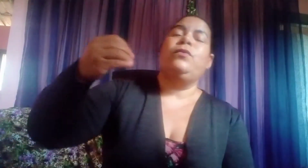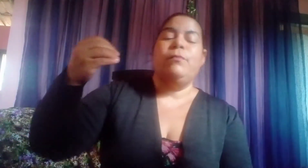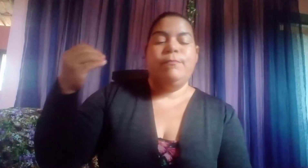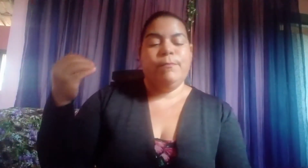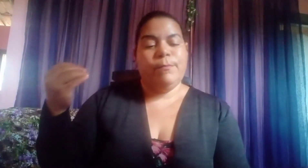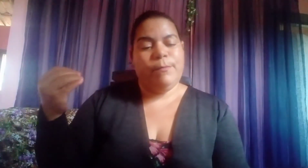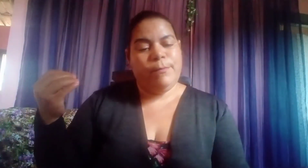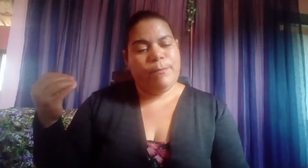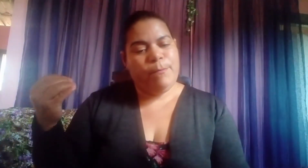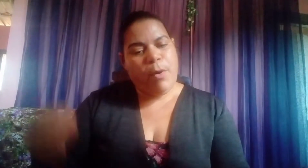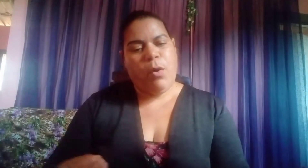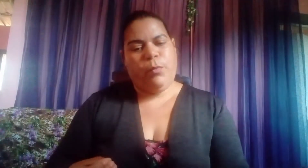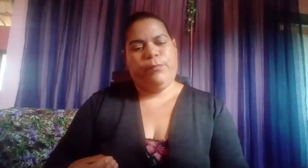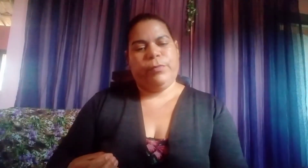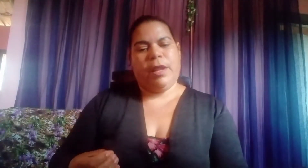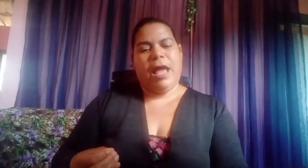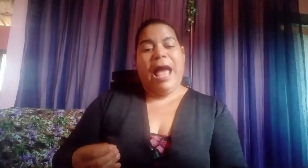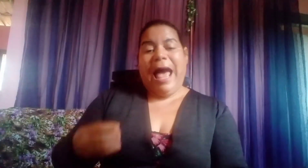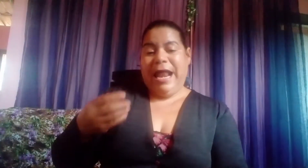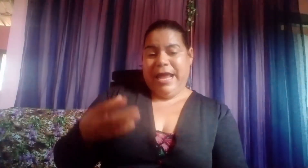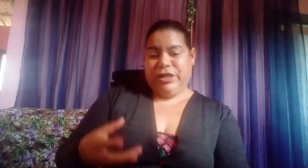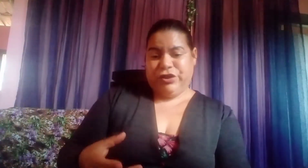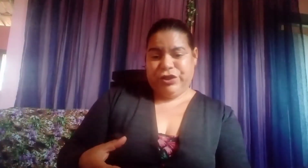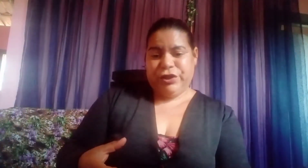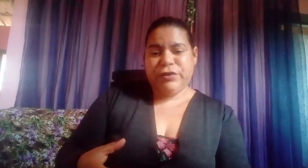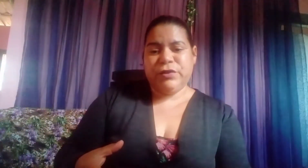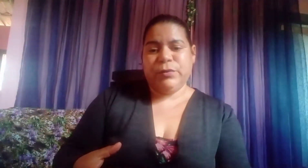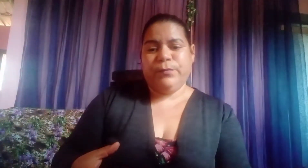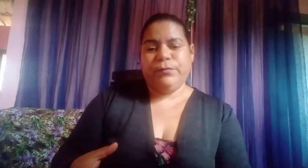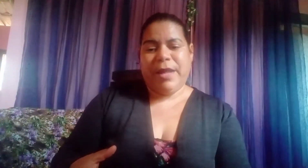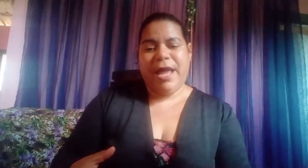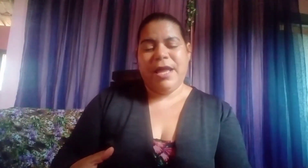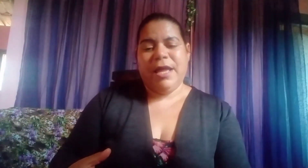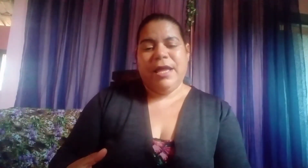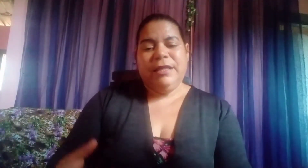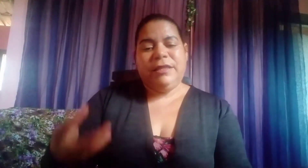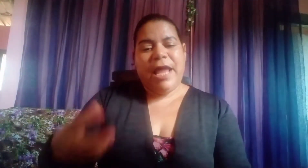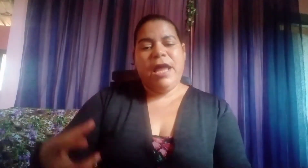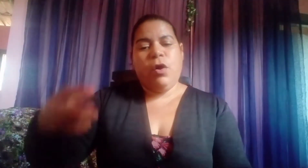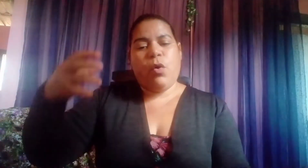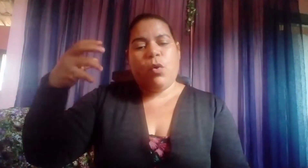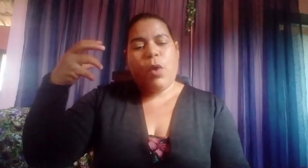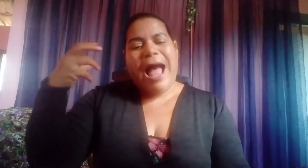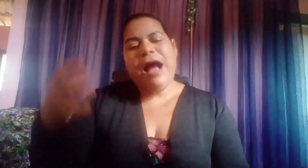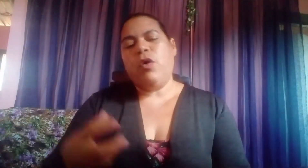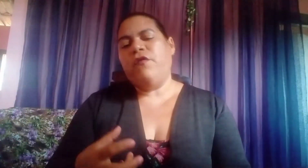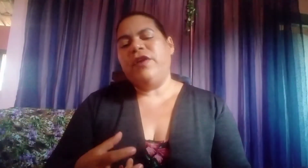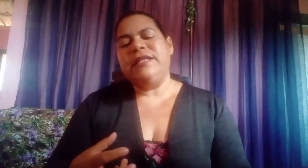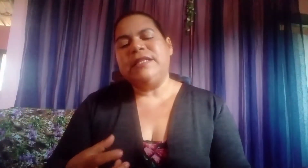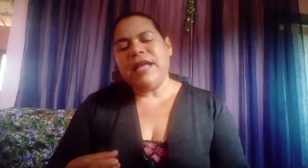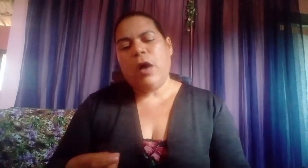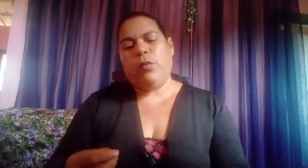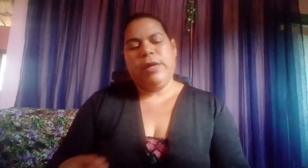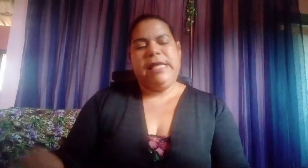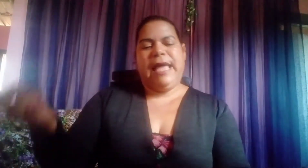bom. Além disso, tem a convicção que